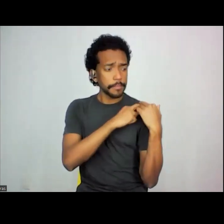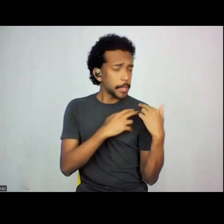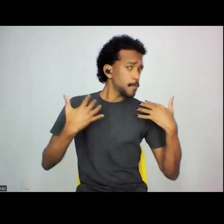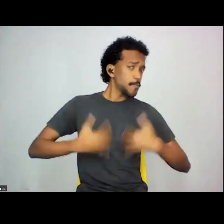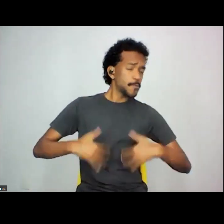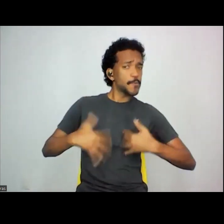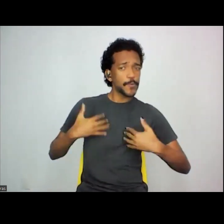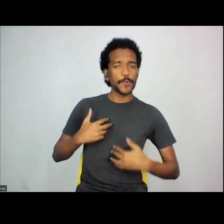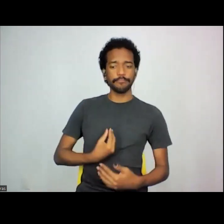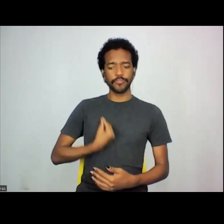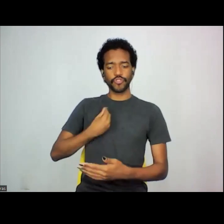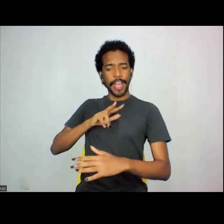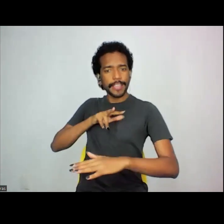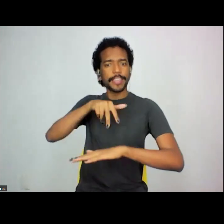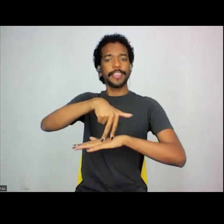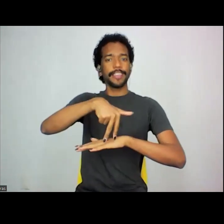aqui,